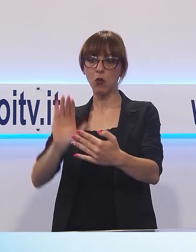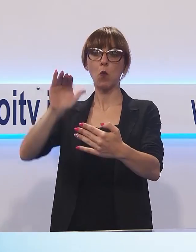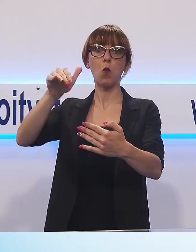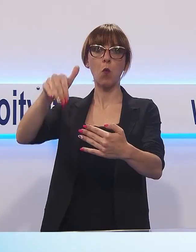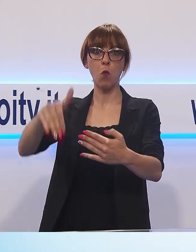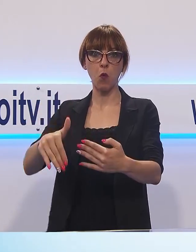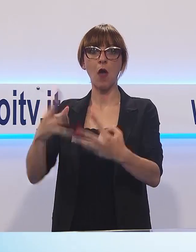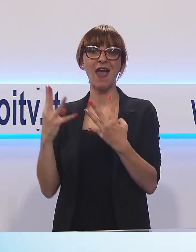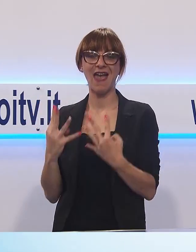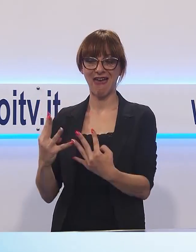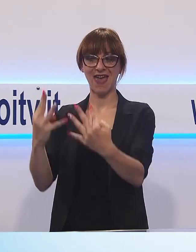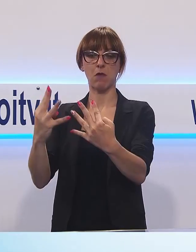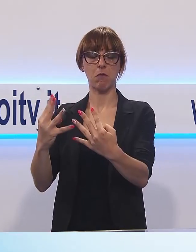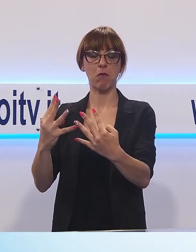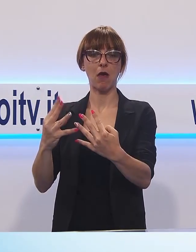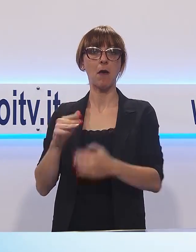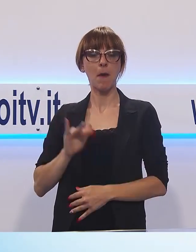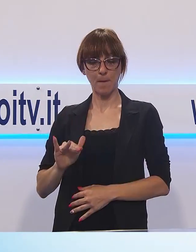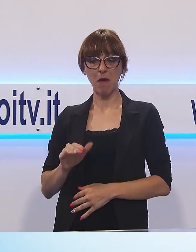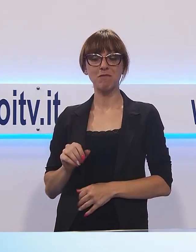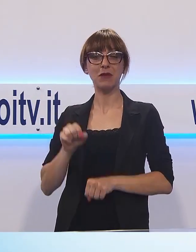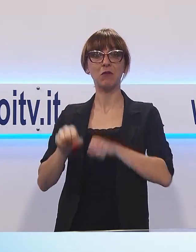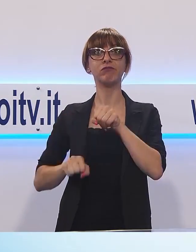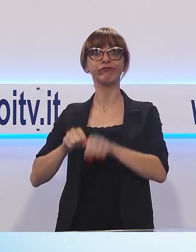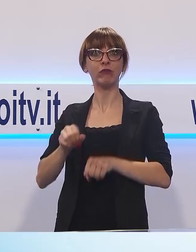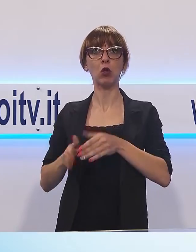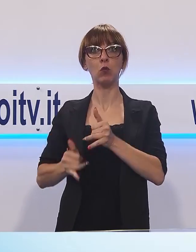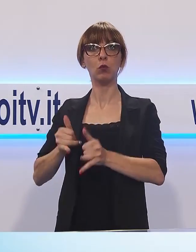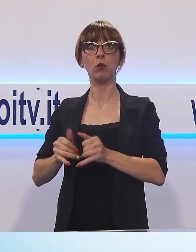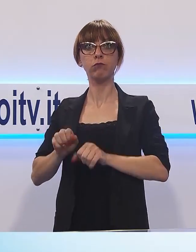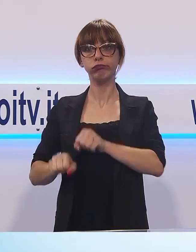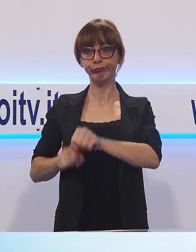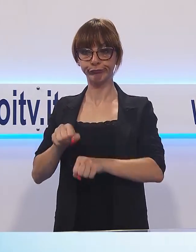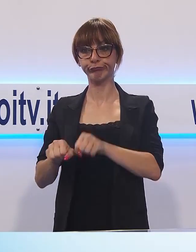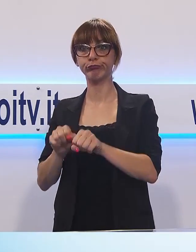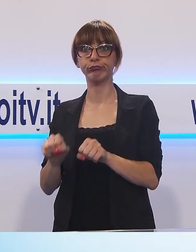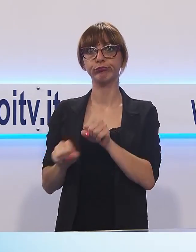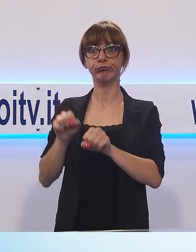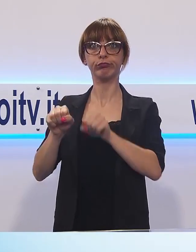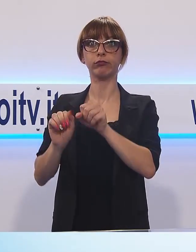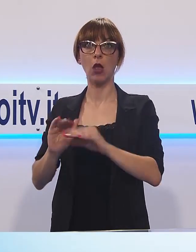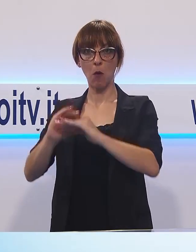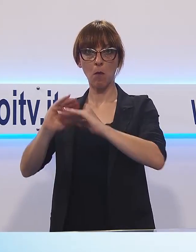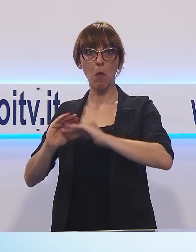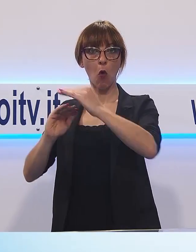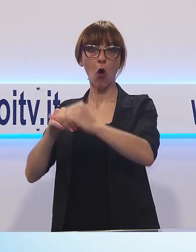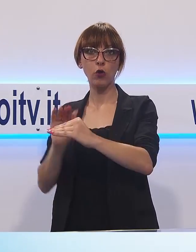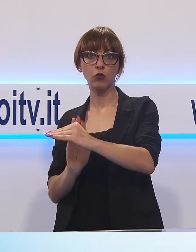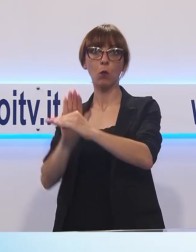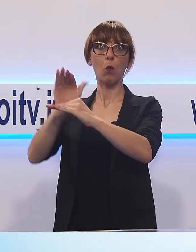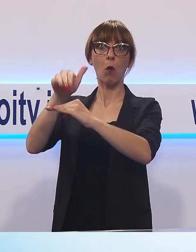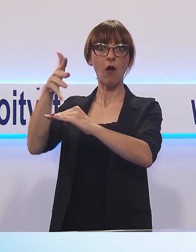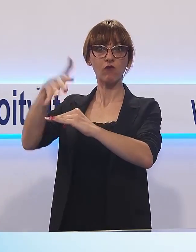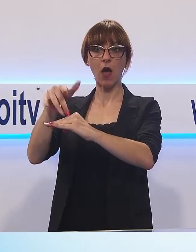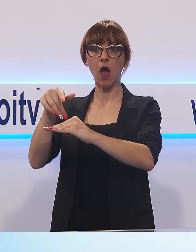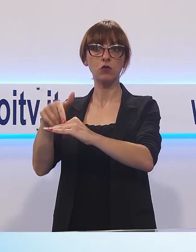semplice dosso erboso. Sotto però c'è il vuoto, lo spazio della cannoniera. Il bambino è salito sul bordo, evidentemente non avvertendo il